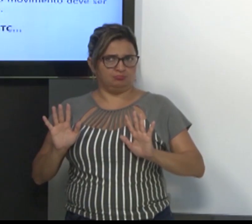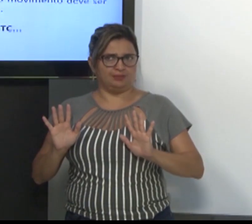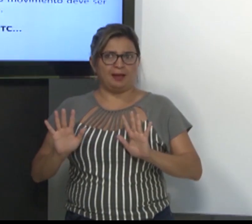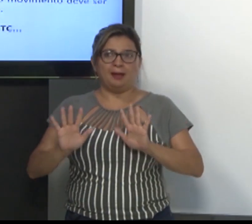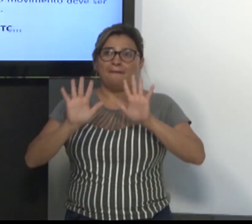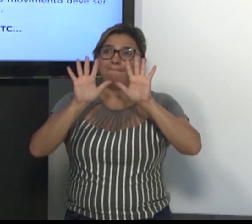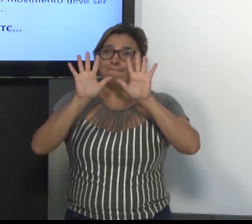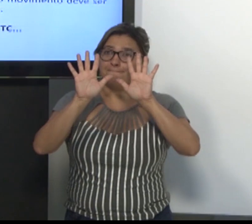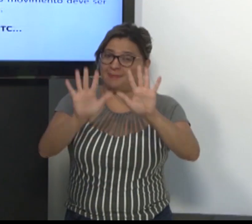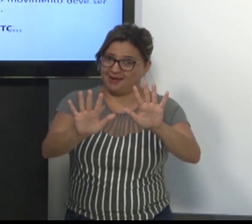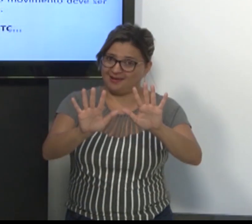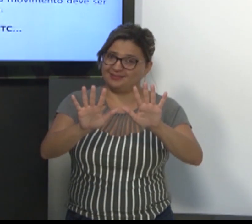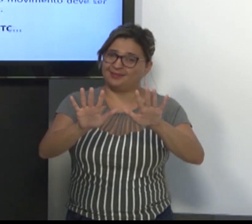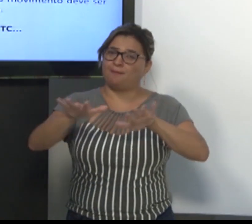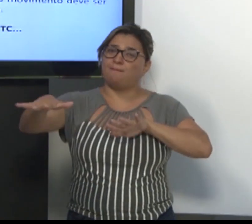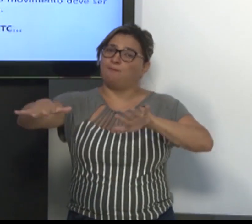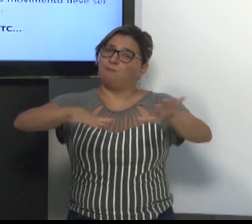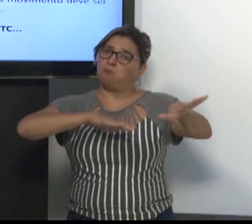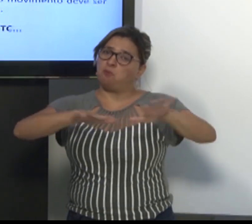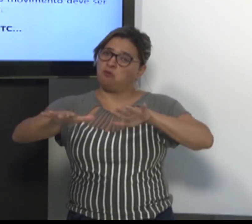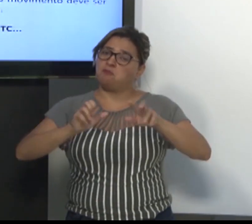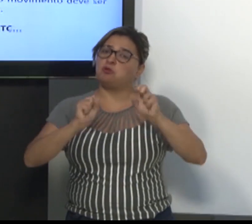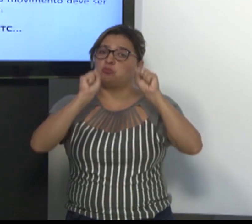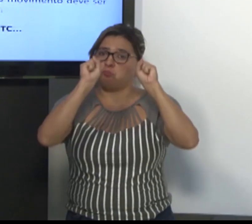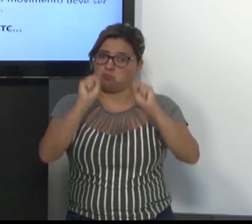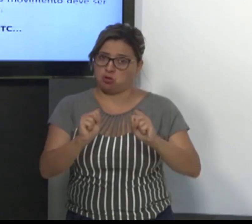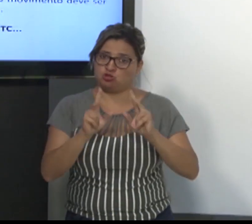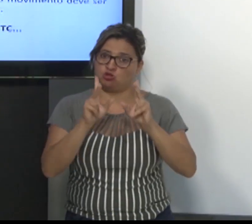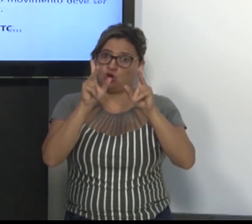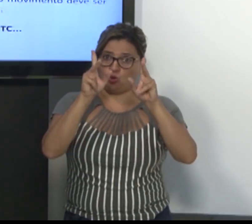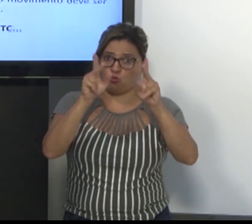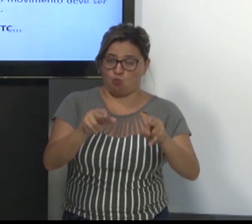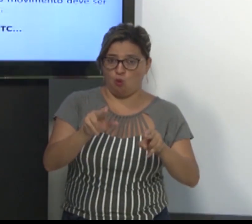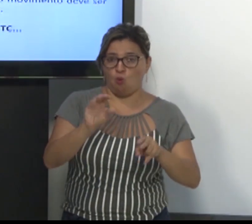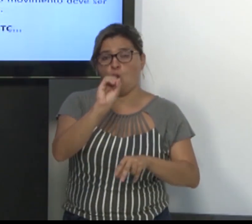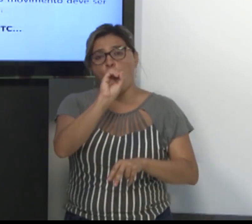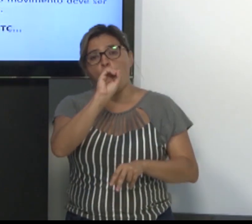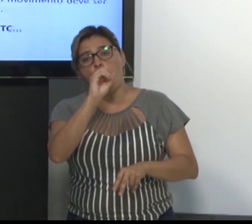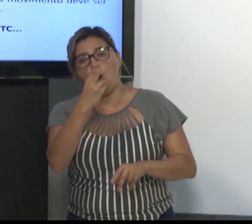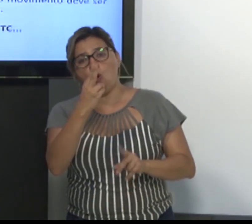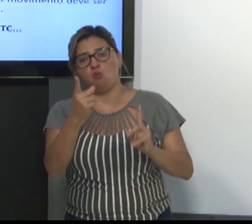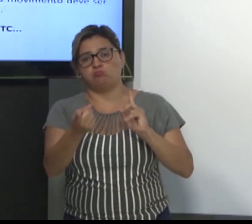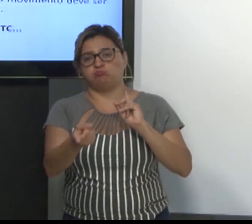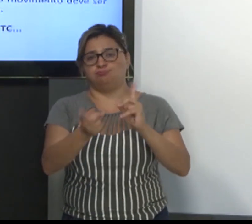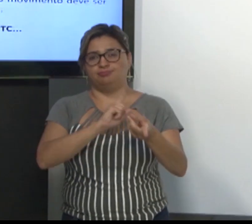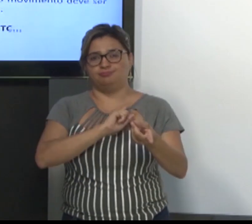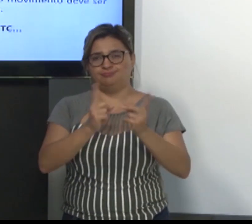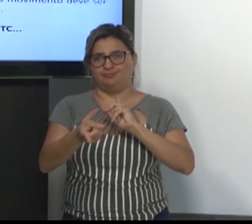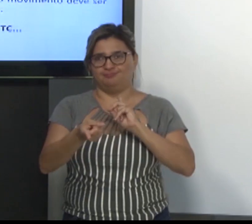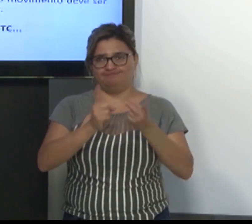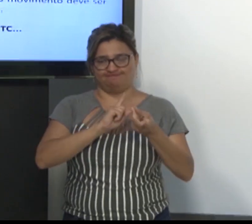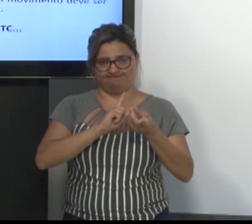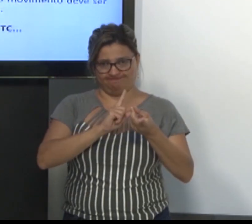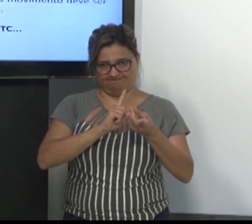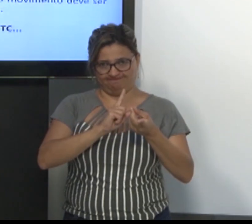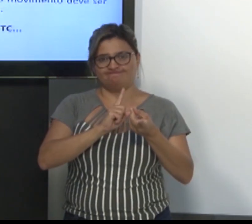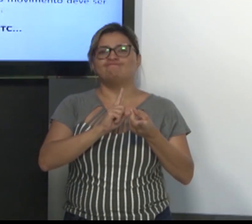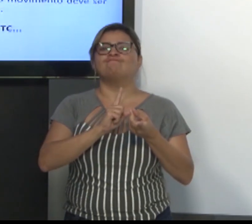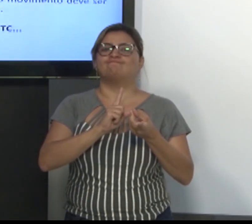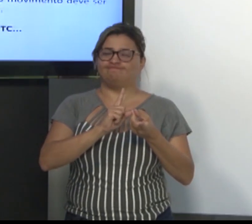O movimento, ele pode ser igual ou diferente. tanto faz.